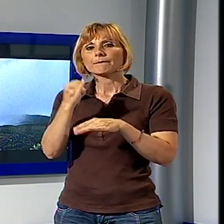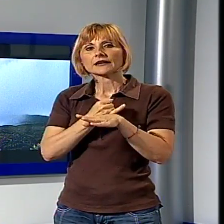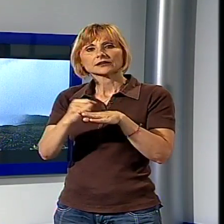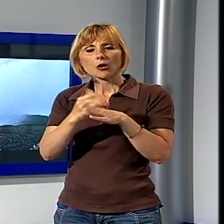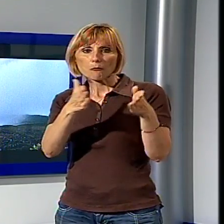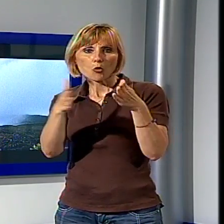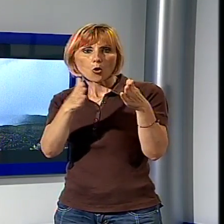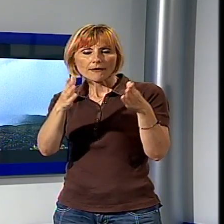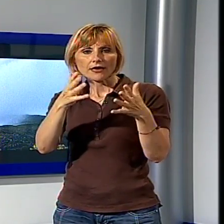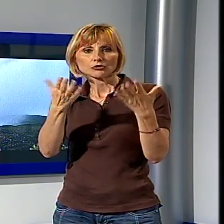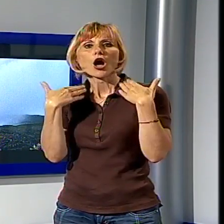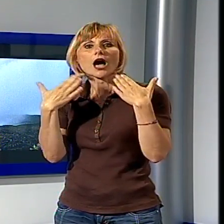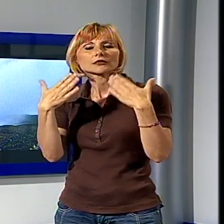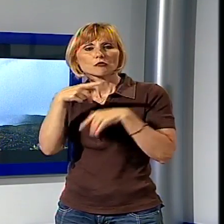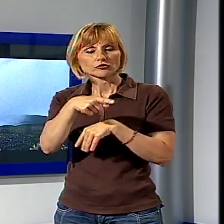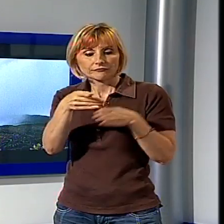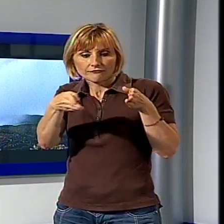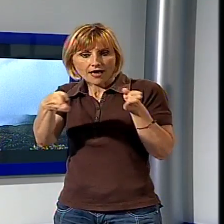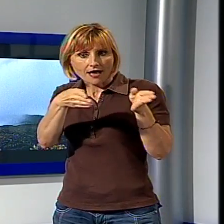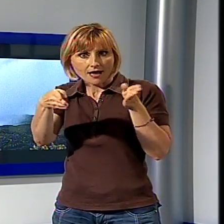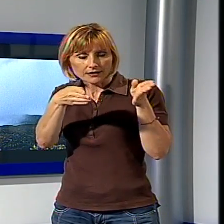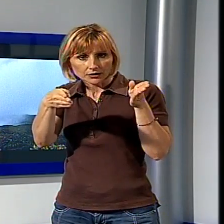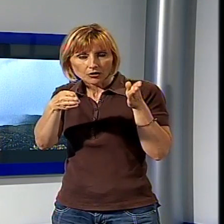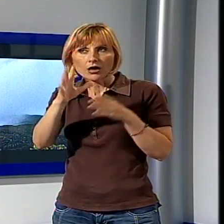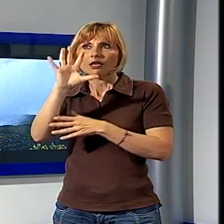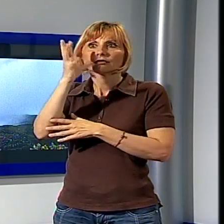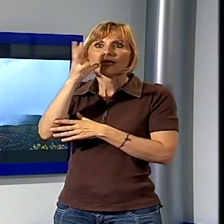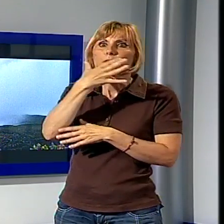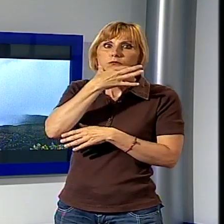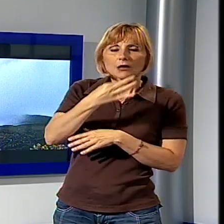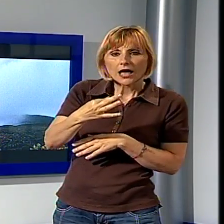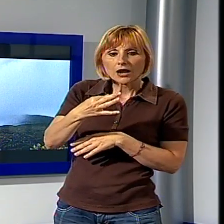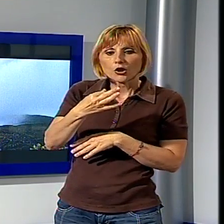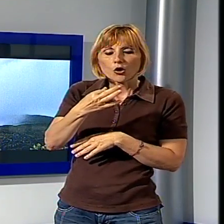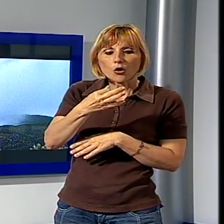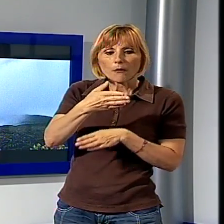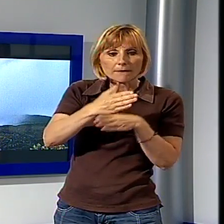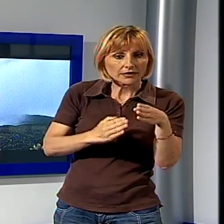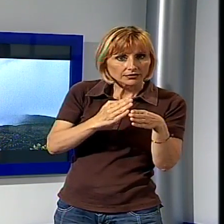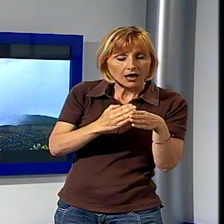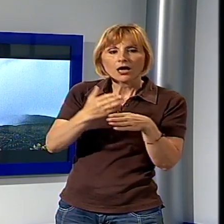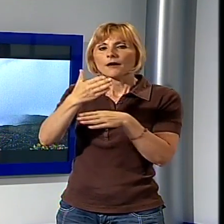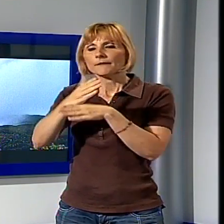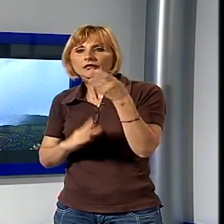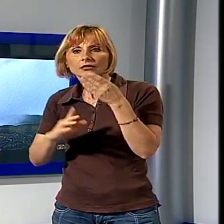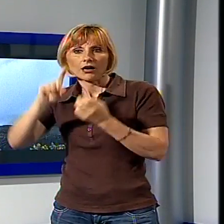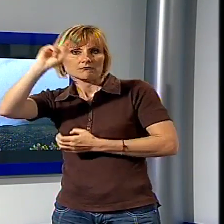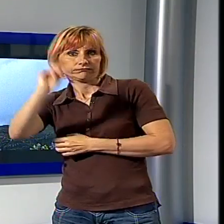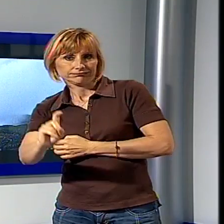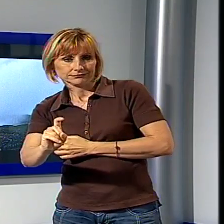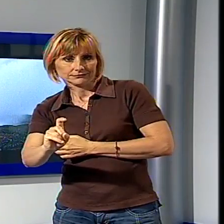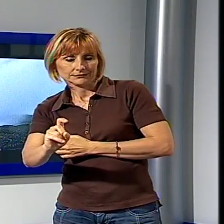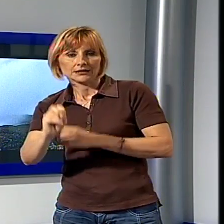atmosferico che stiamo vivendo con bel tempo in alcune zone della provincia e invece queste